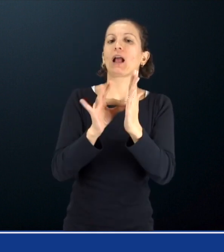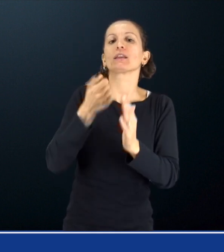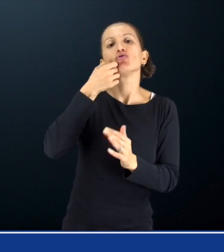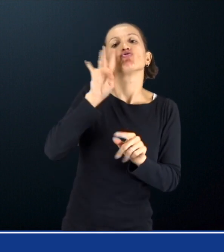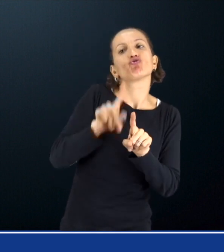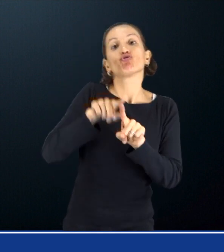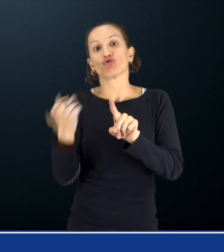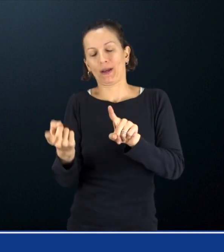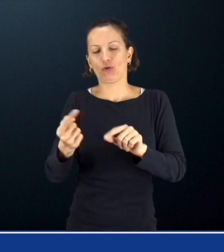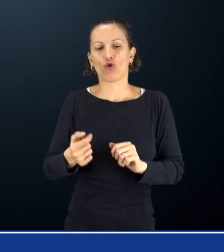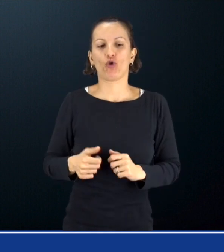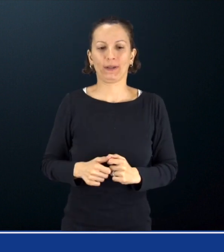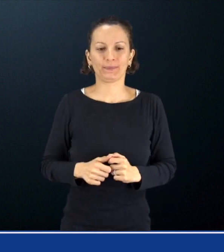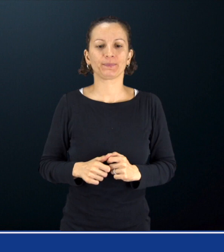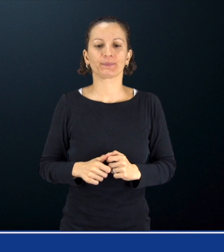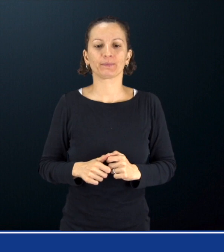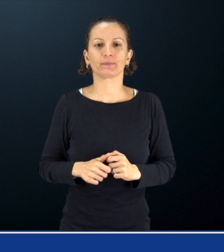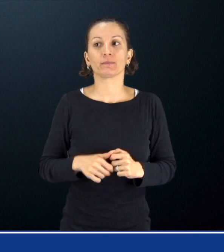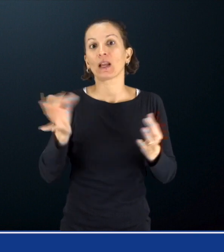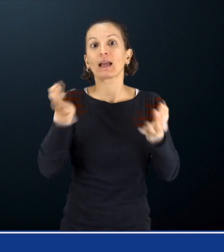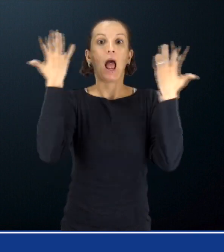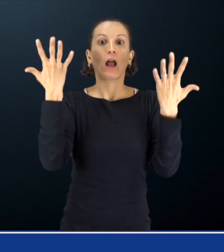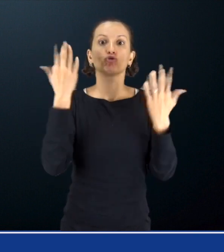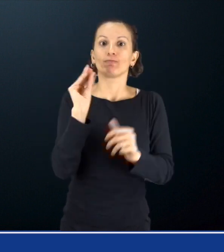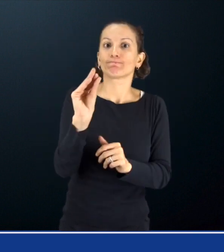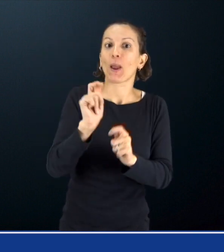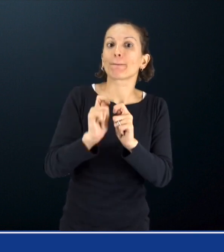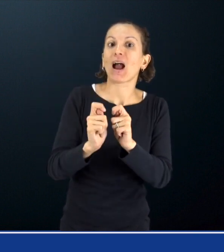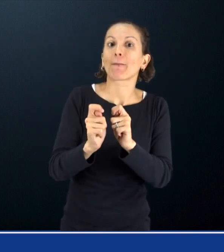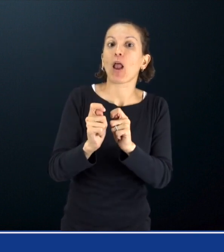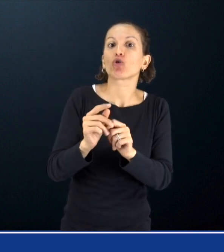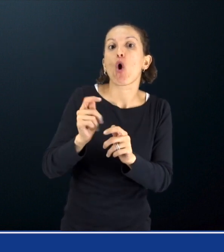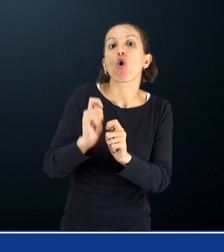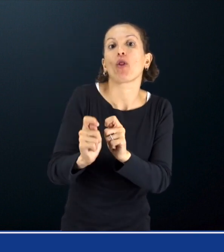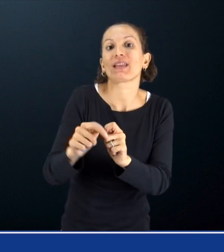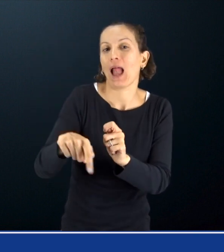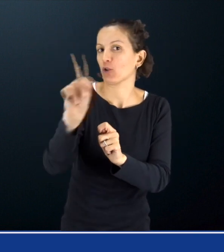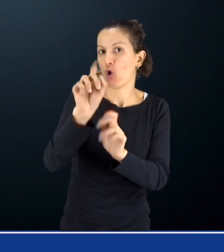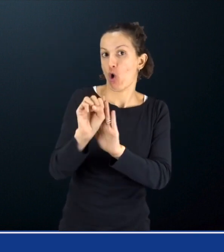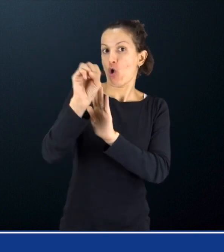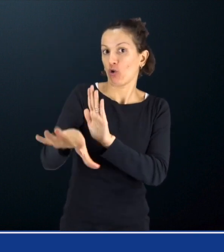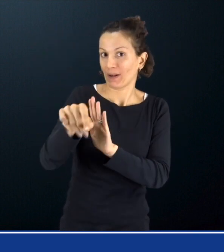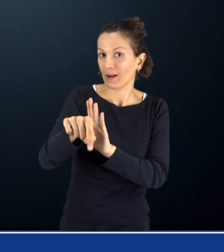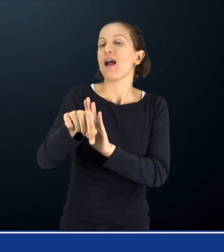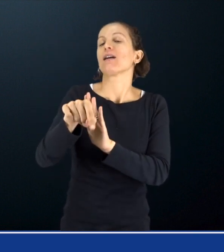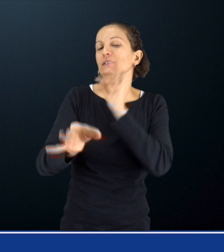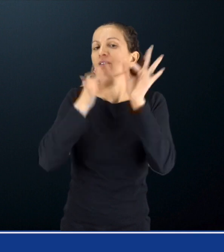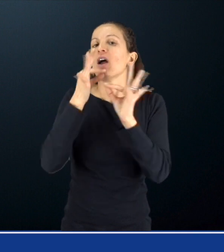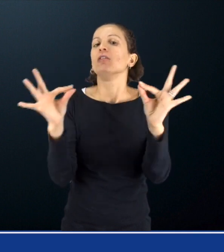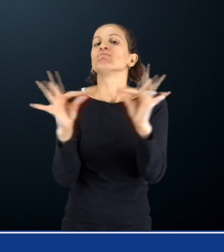In caso venga richiesto il pagamento in contanti della provvidenza eventualmente riconosciuta indennità di comunicazione